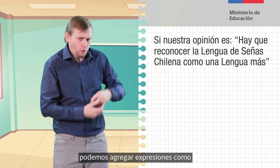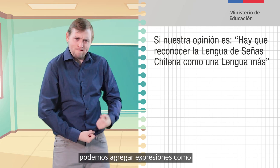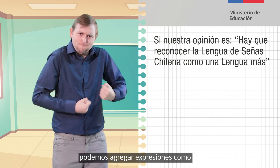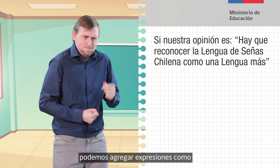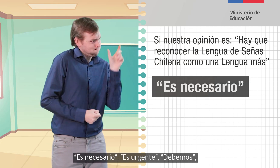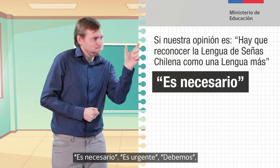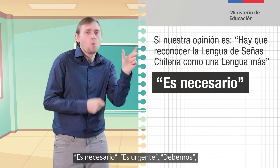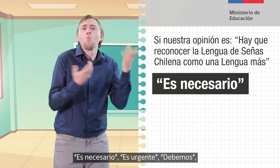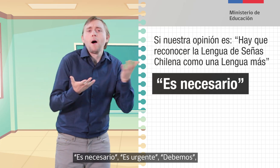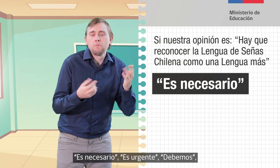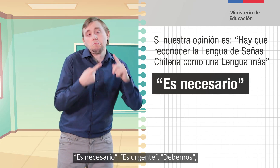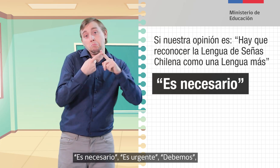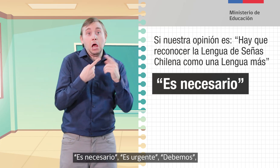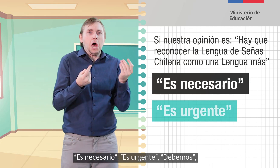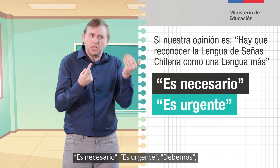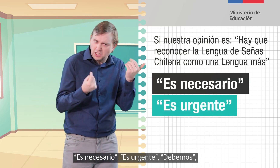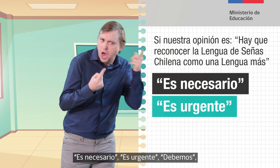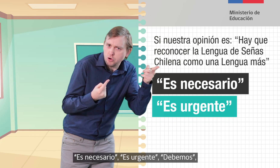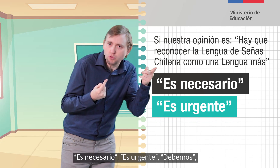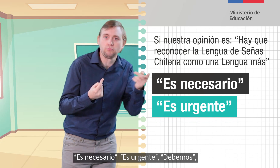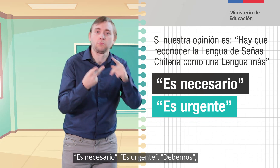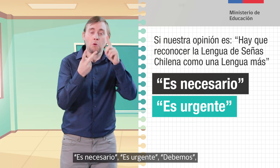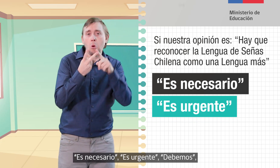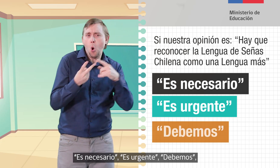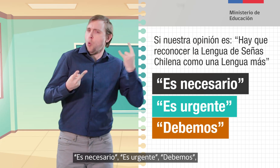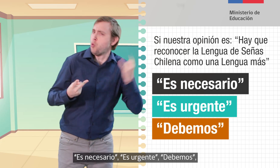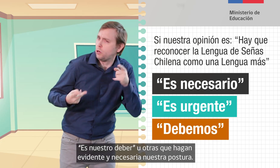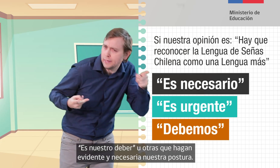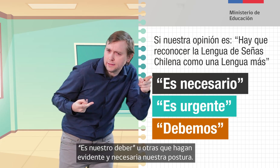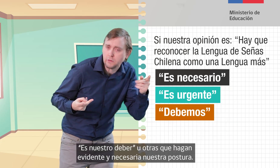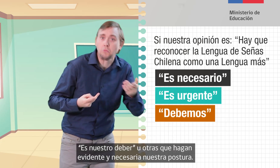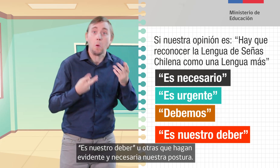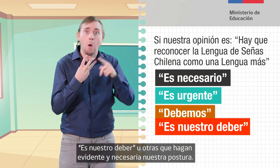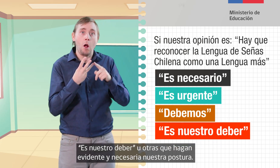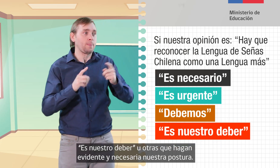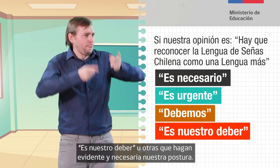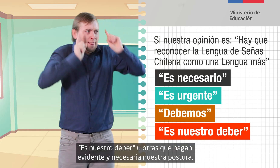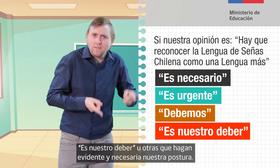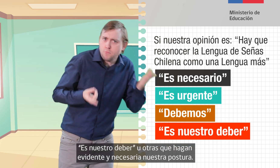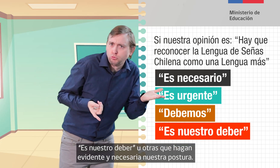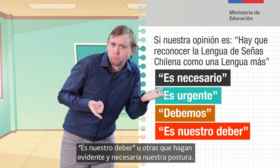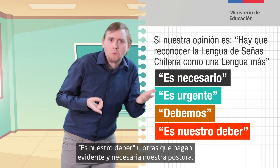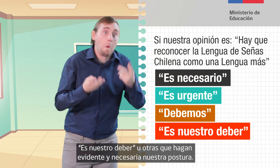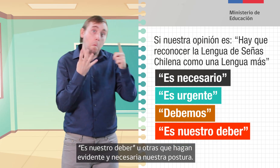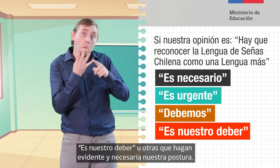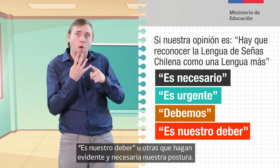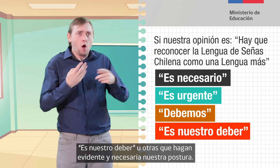es urgente, debemos, es nuestro deber, u otras que hagan